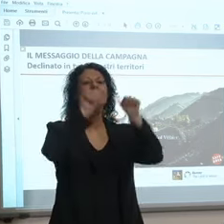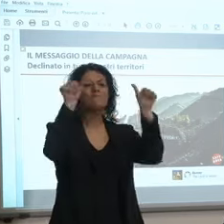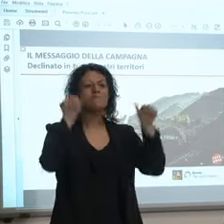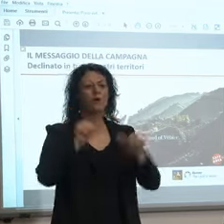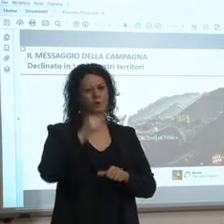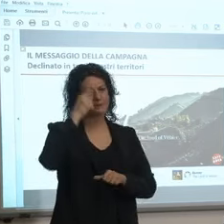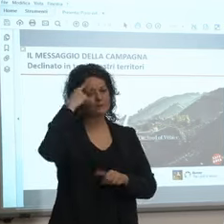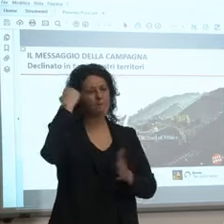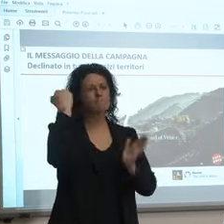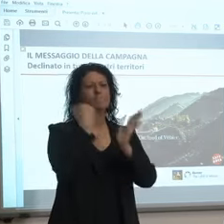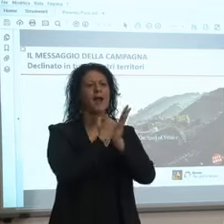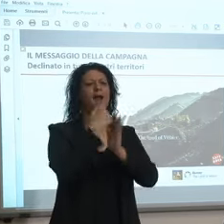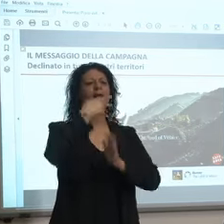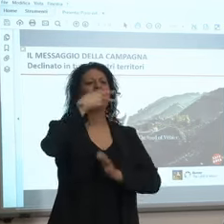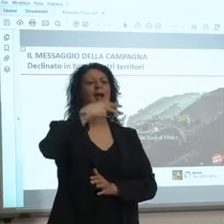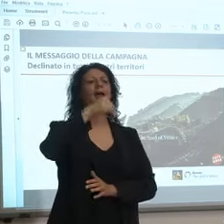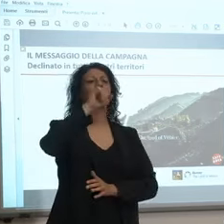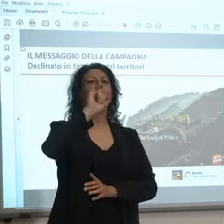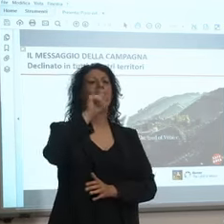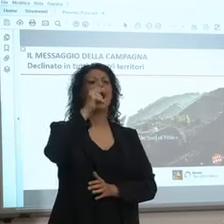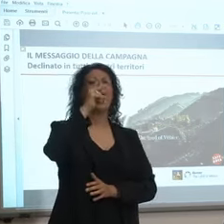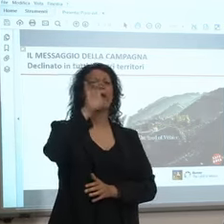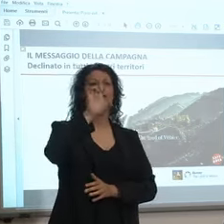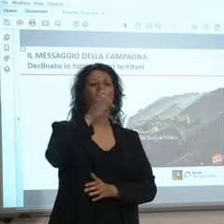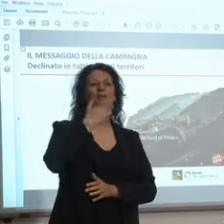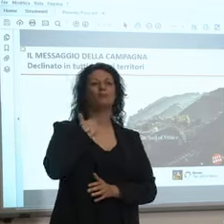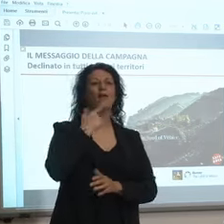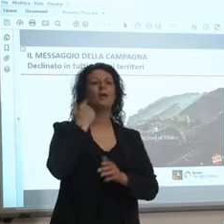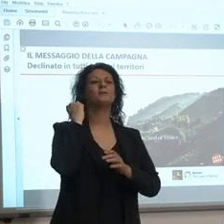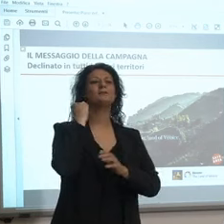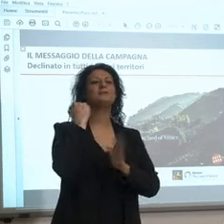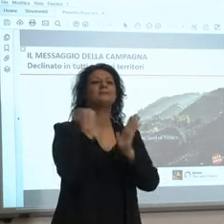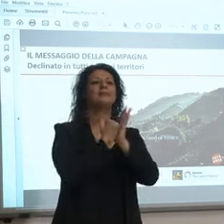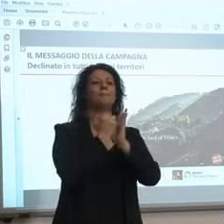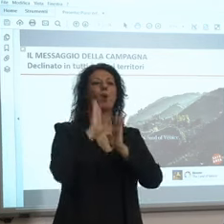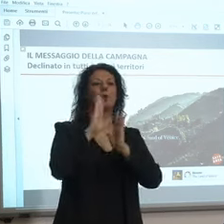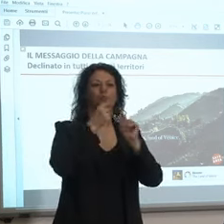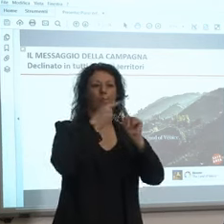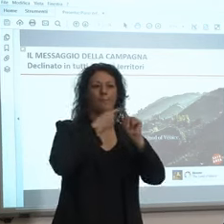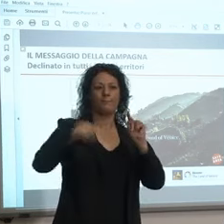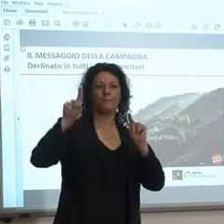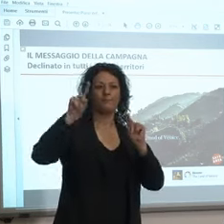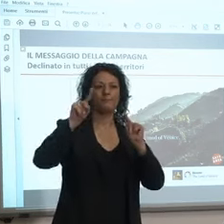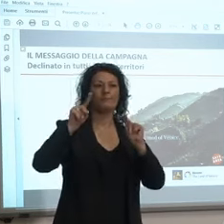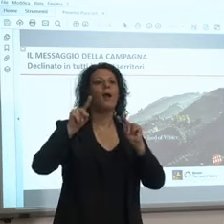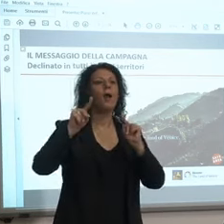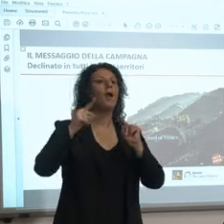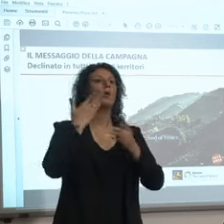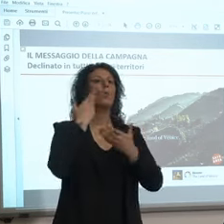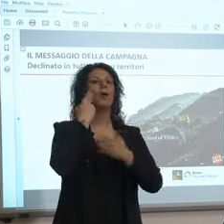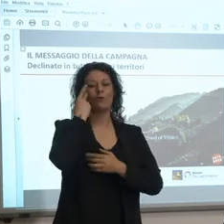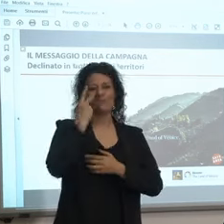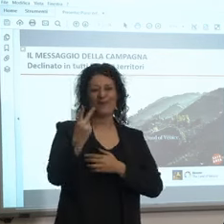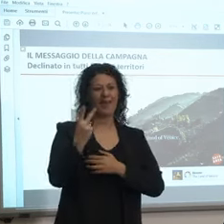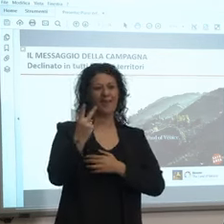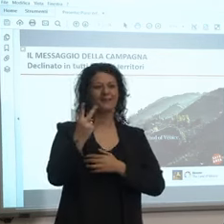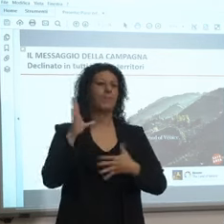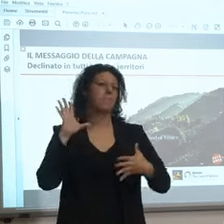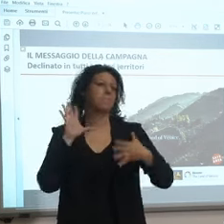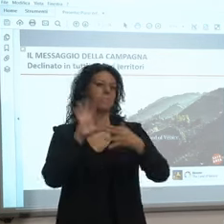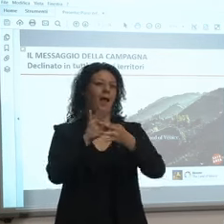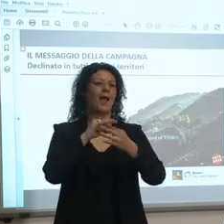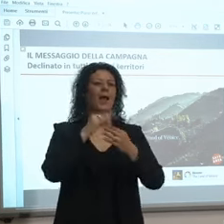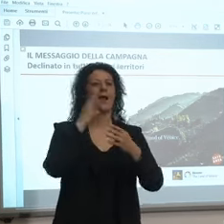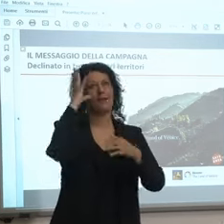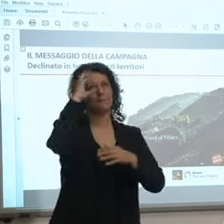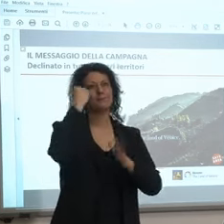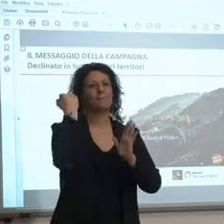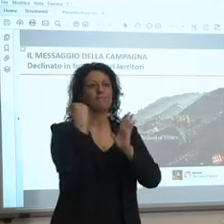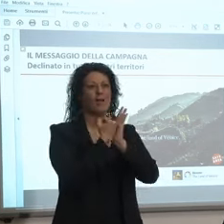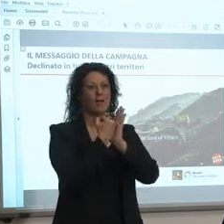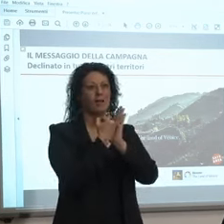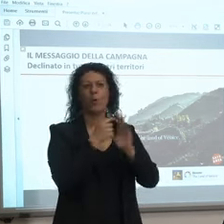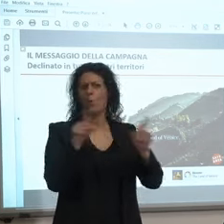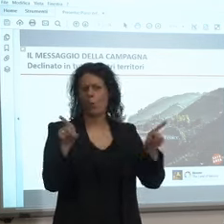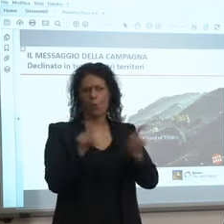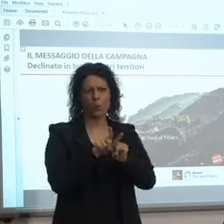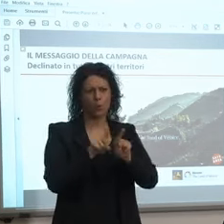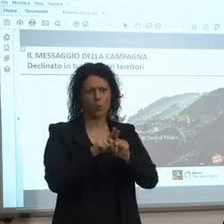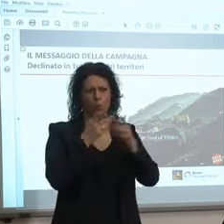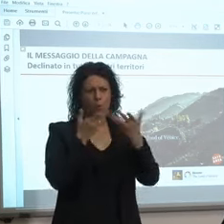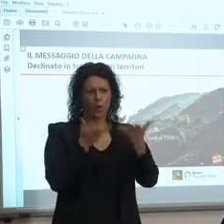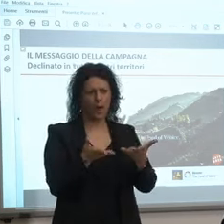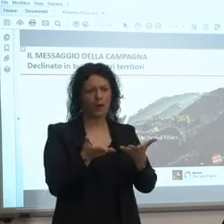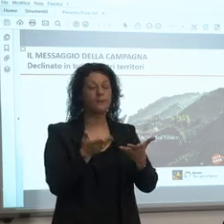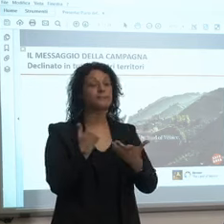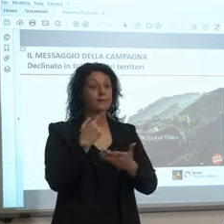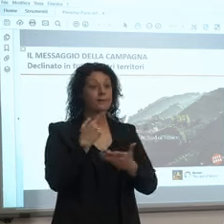e questo diventa fortemente innovativo e comunicativo e tra l'altro collega tutto il territorio perché la via è Venezia ma è anche